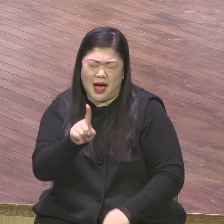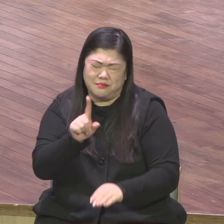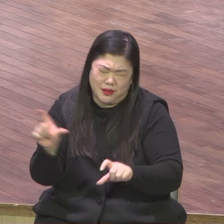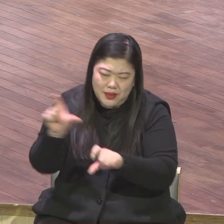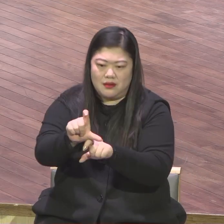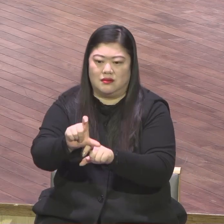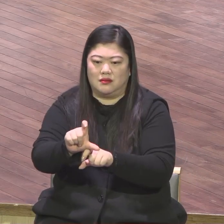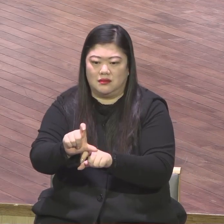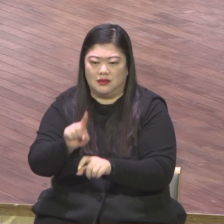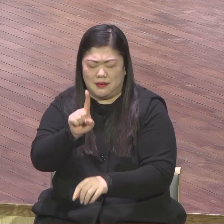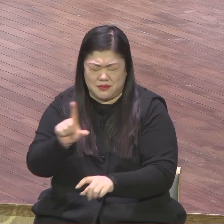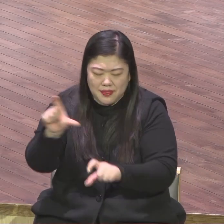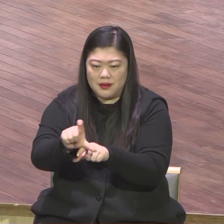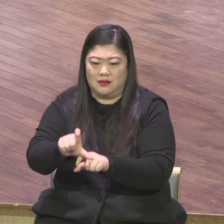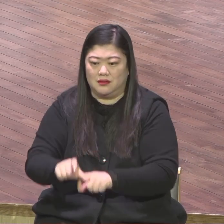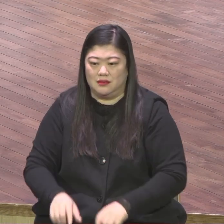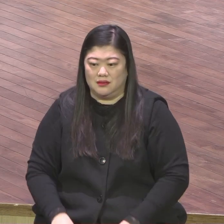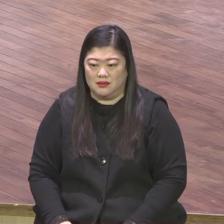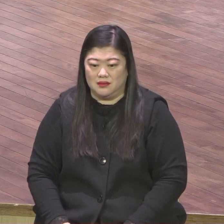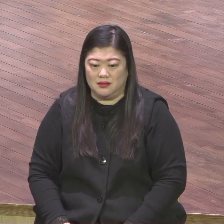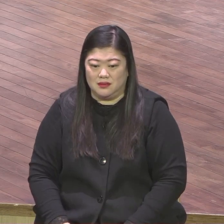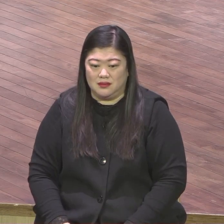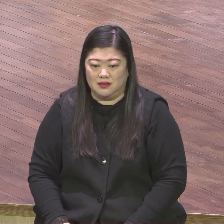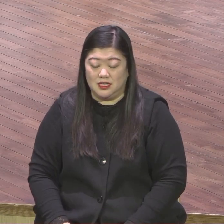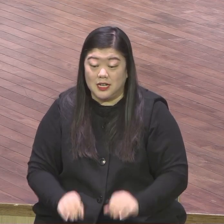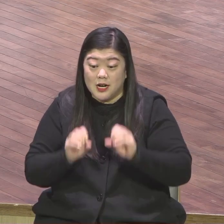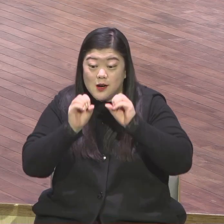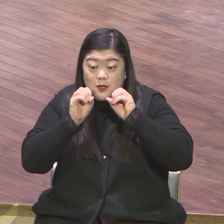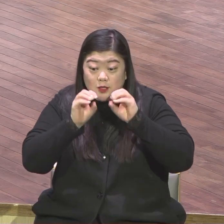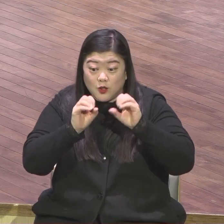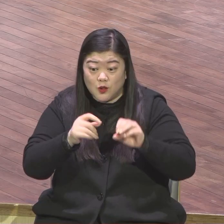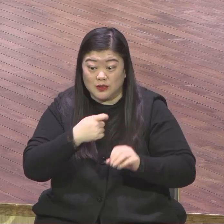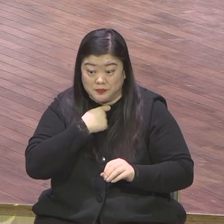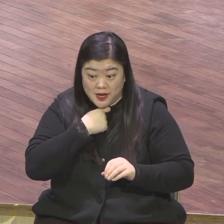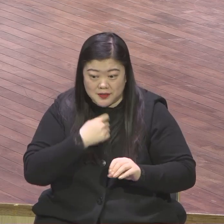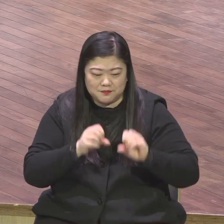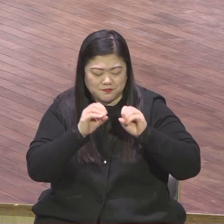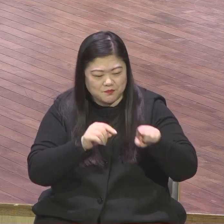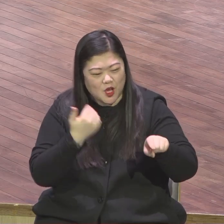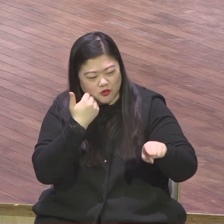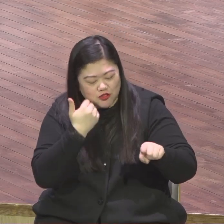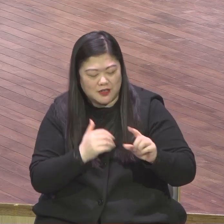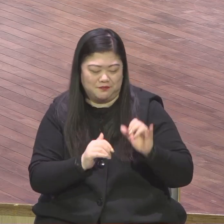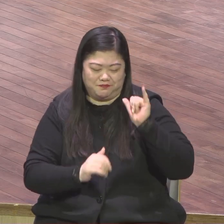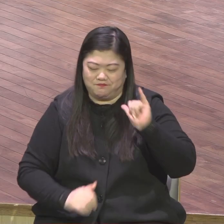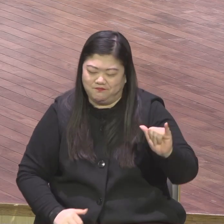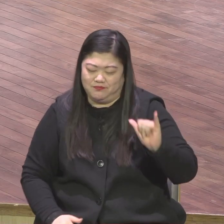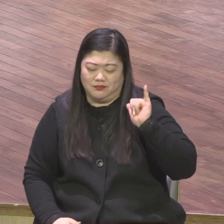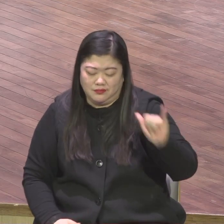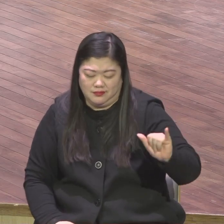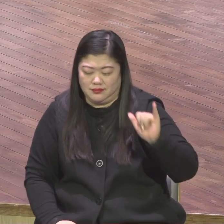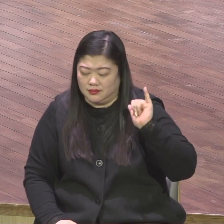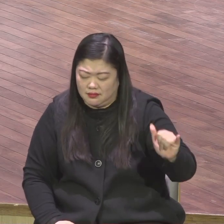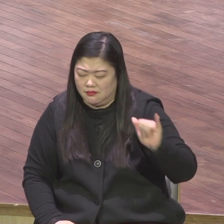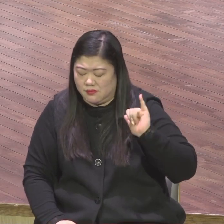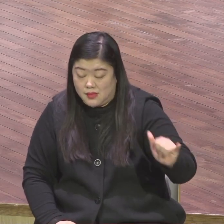전도 대상자를 두고 하나님 옆에 기도하고 한 번 더 만나보고 한 번 더